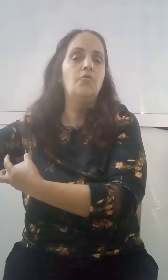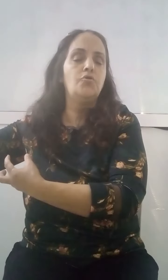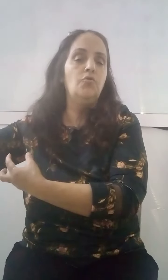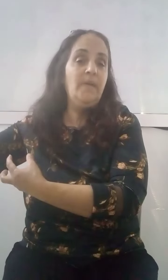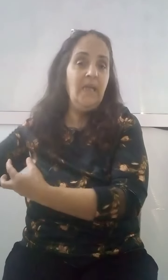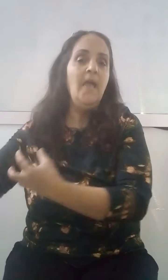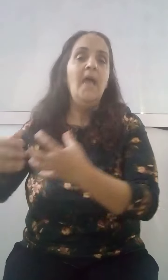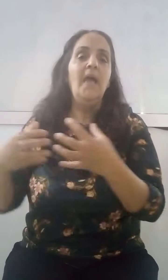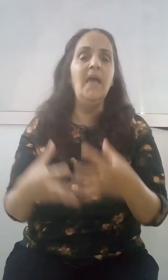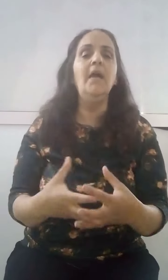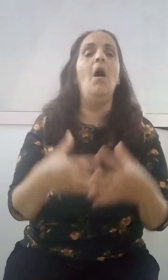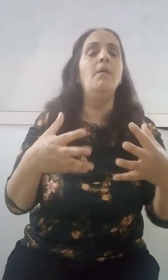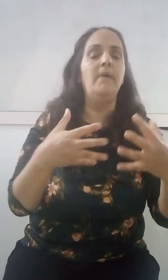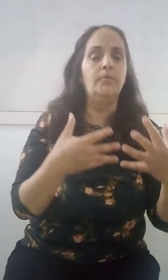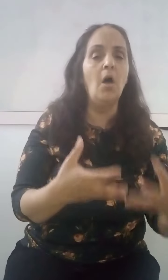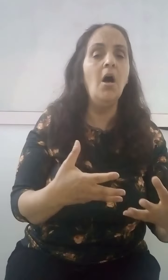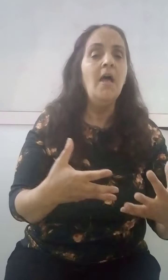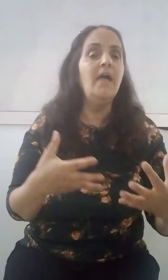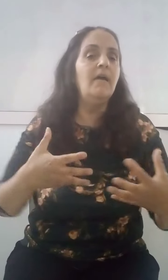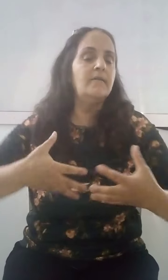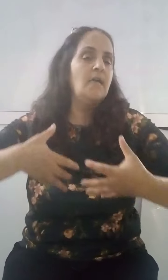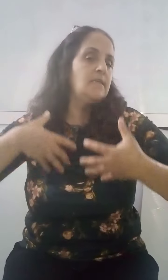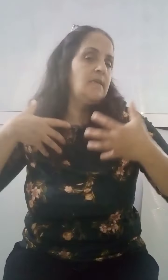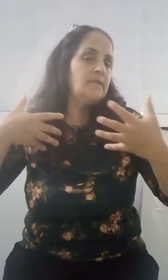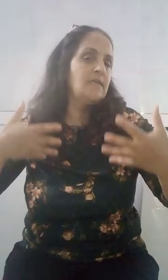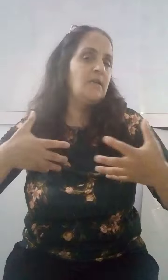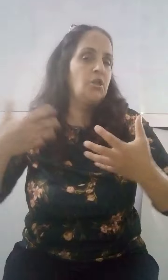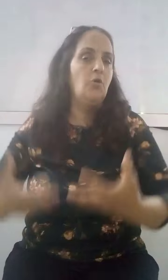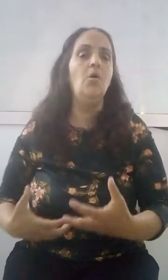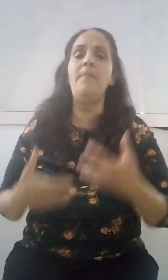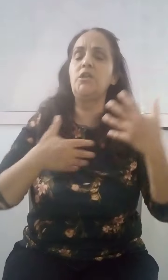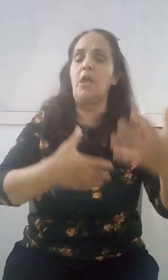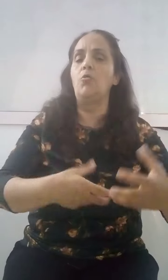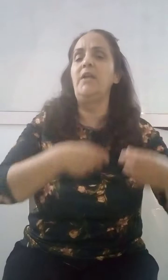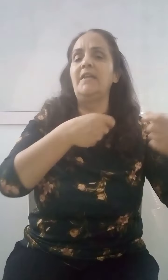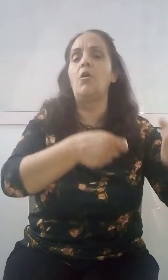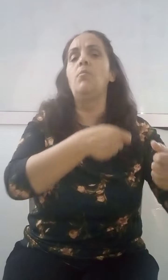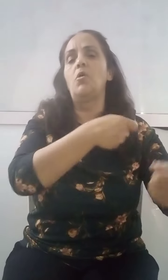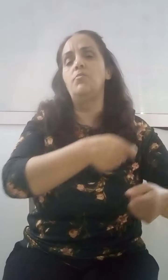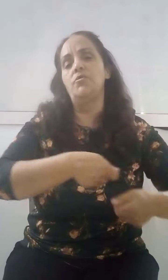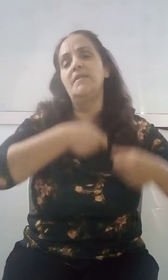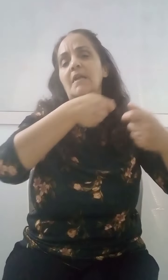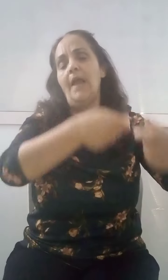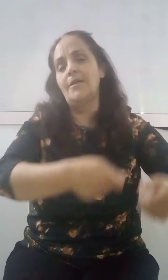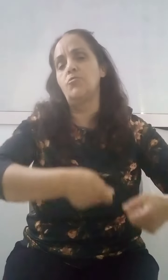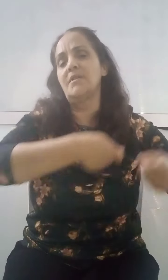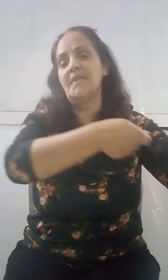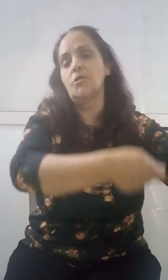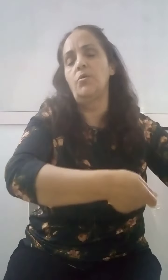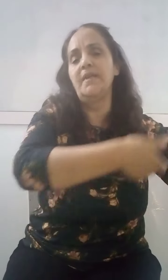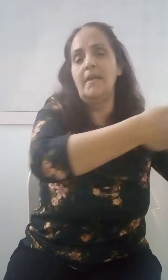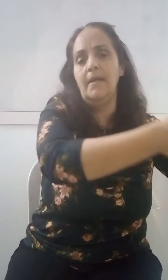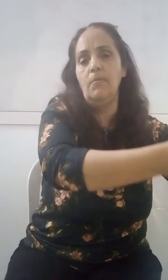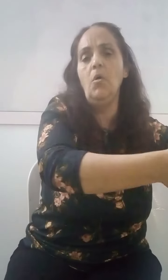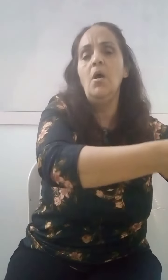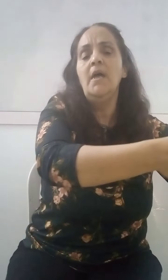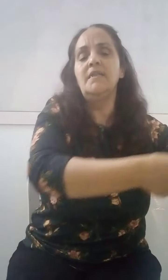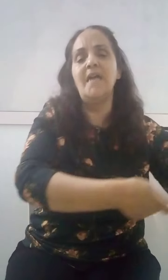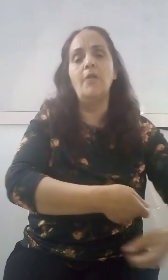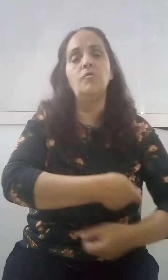أن تترجع لك كما شكرا على سكسسان تتعدى التعليق المتحدة